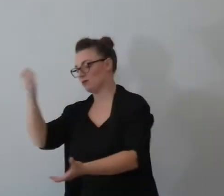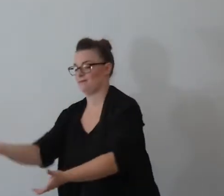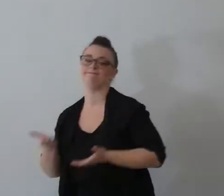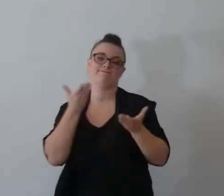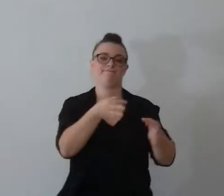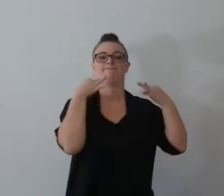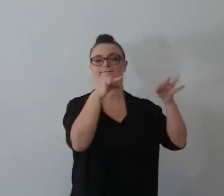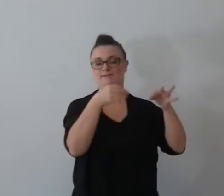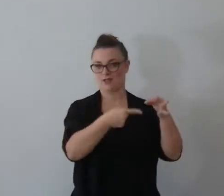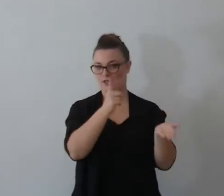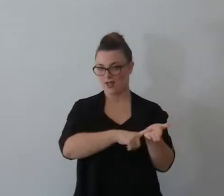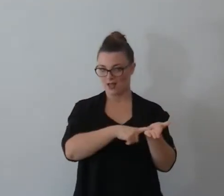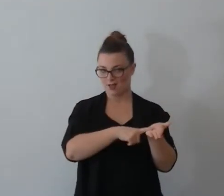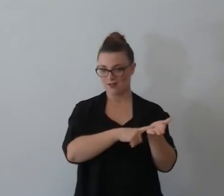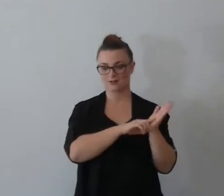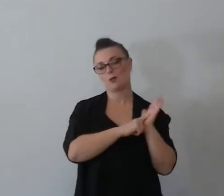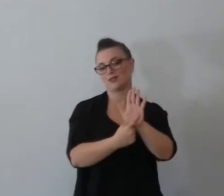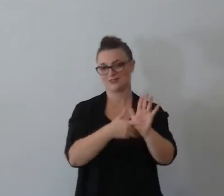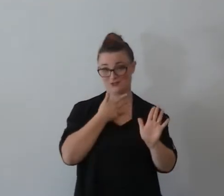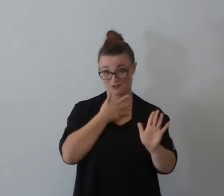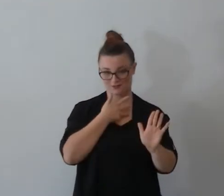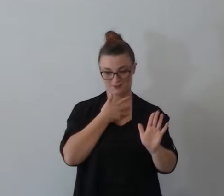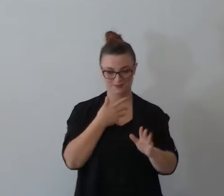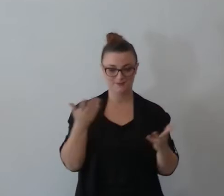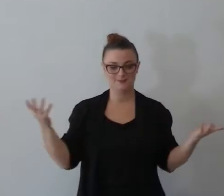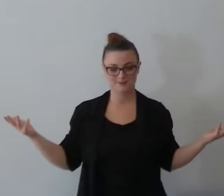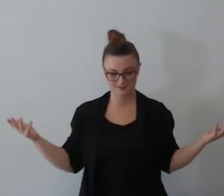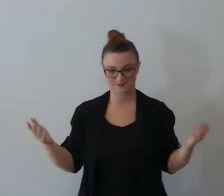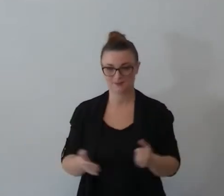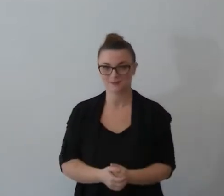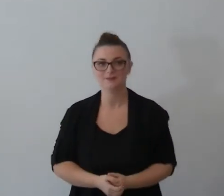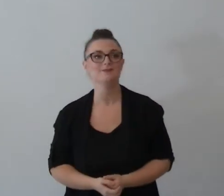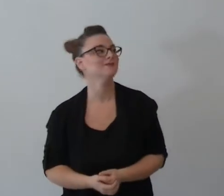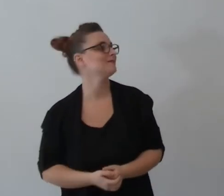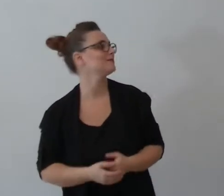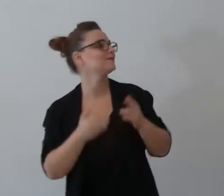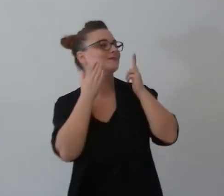prenderono il telo andavano dagli anziani e dicevano questo è il telo di mia figlia